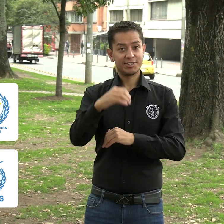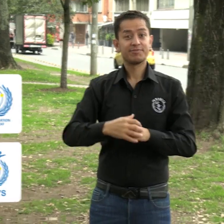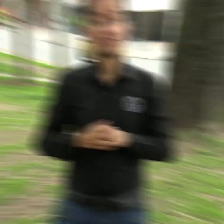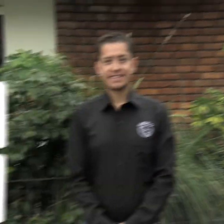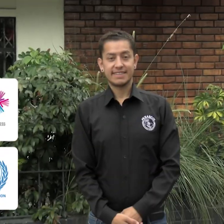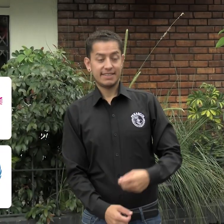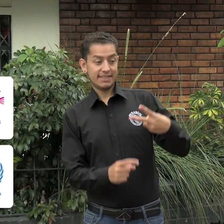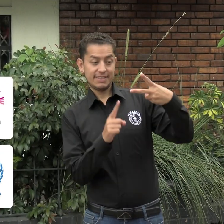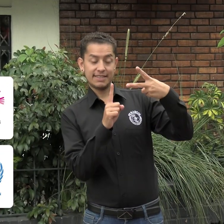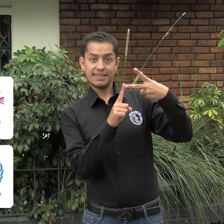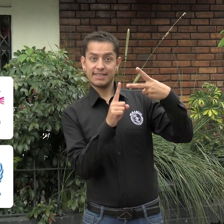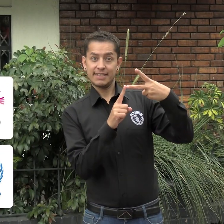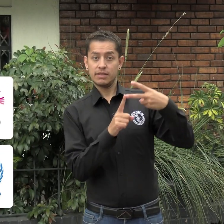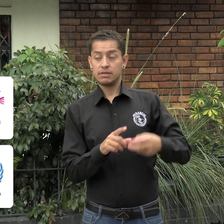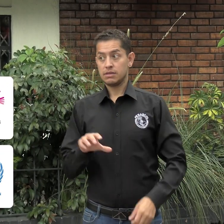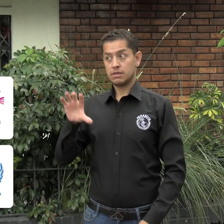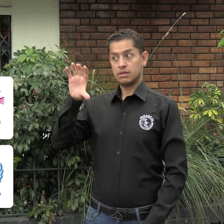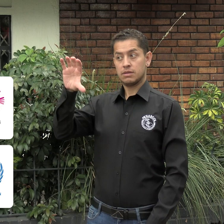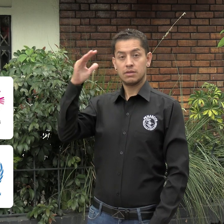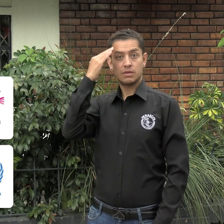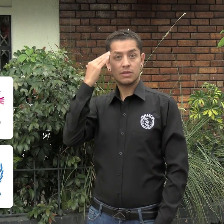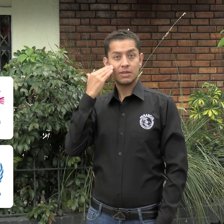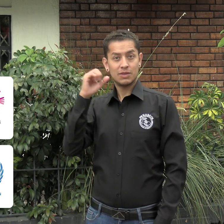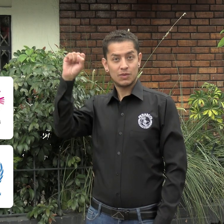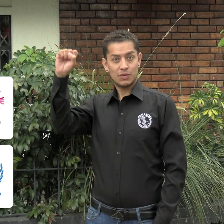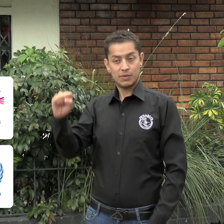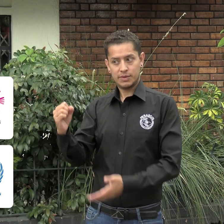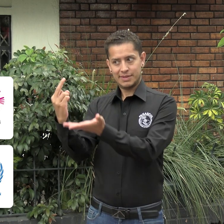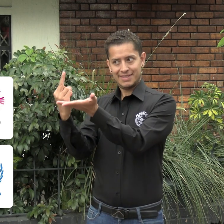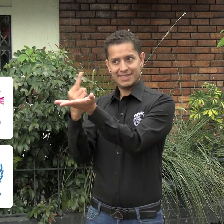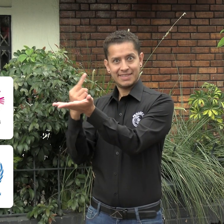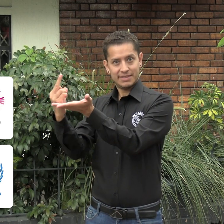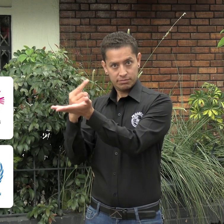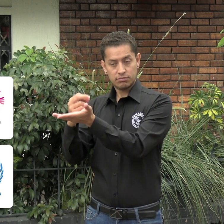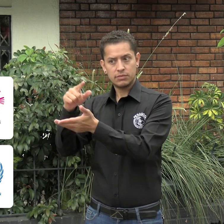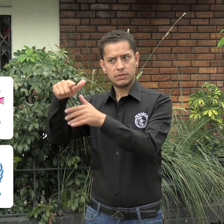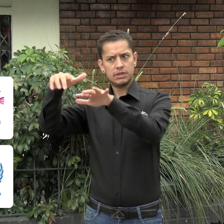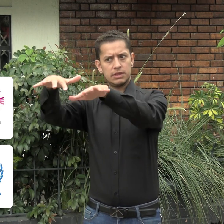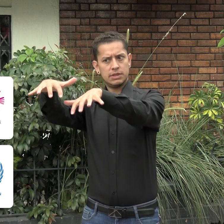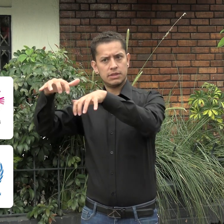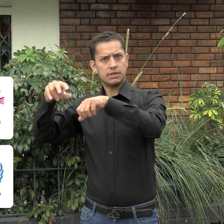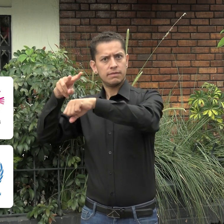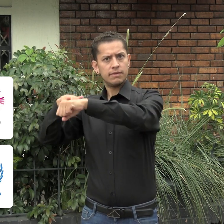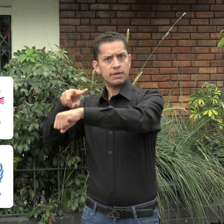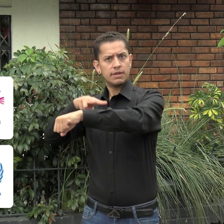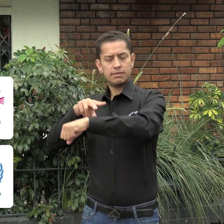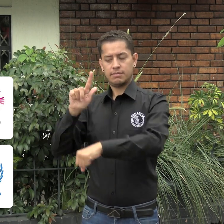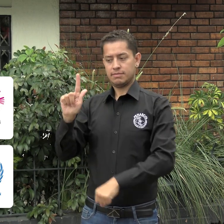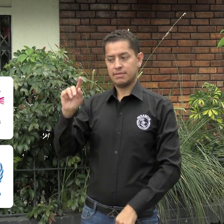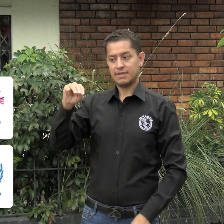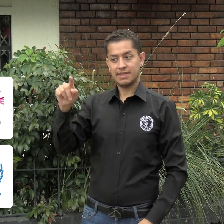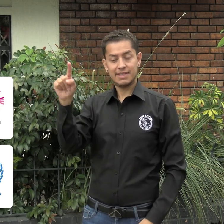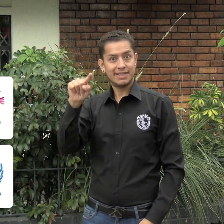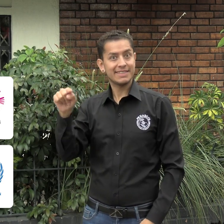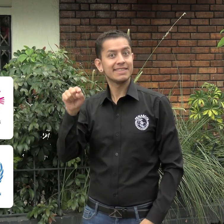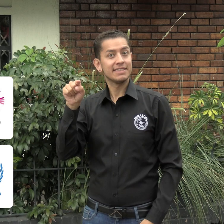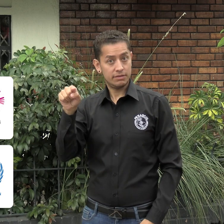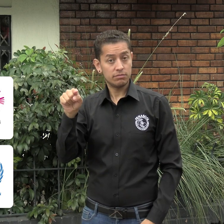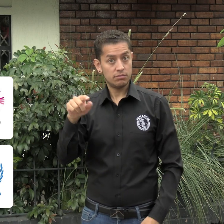para nosotros. En segunda instancia, en Yeyudó, Corea del Sur, se llevó a cabo el Congreso